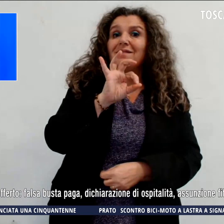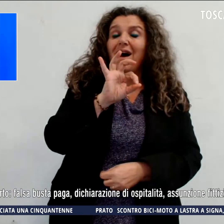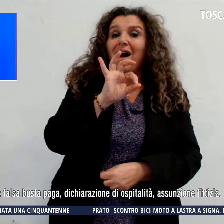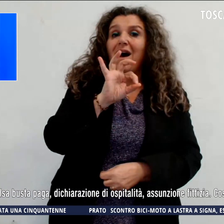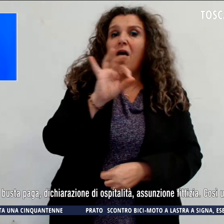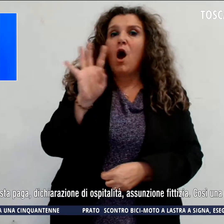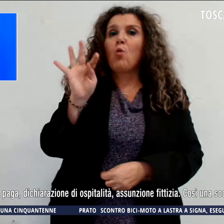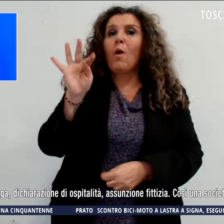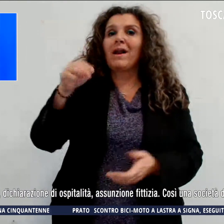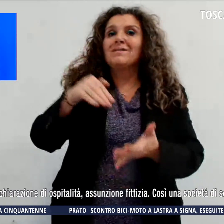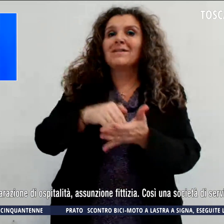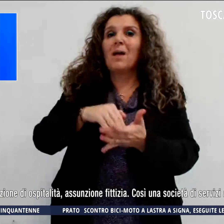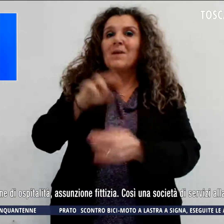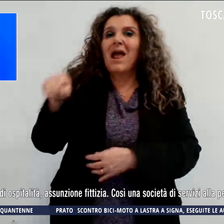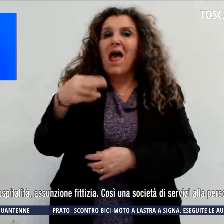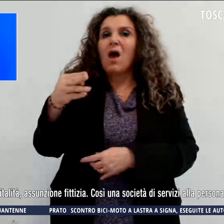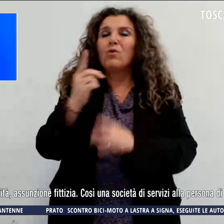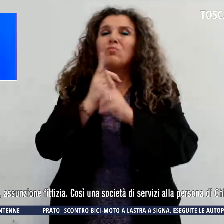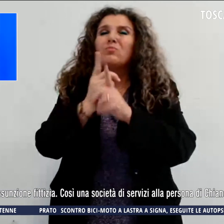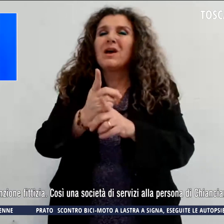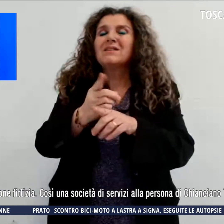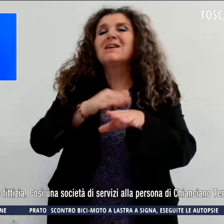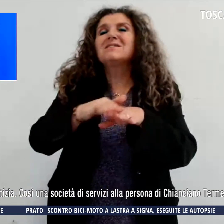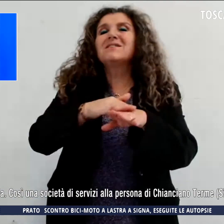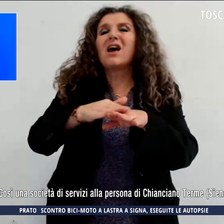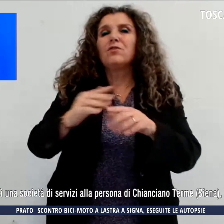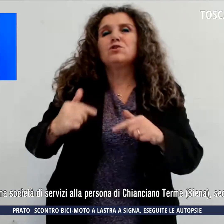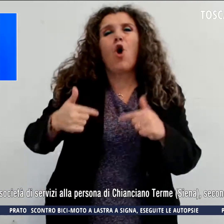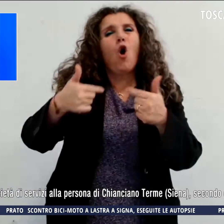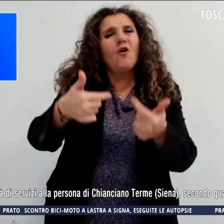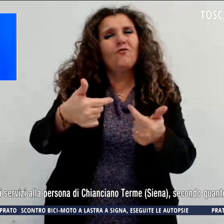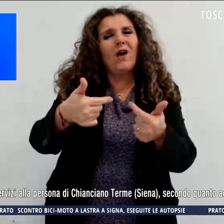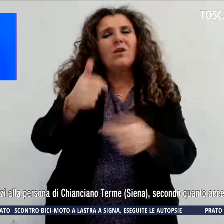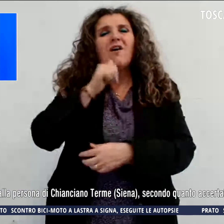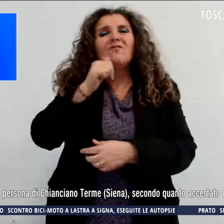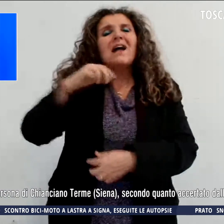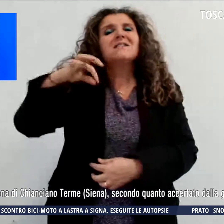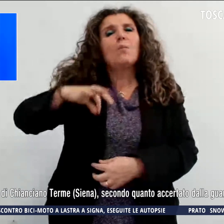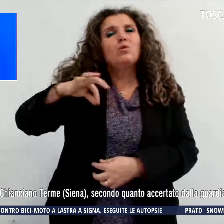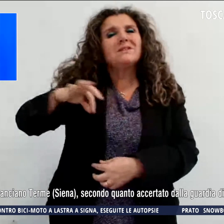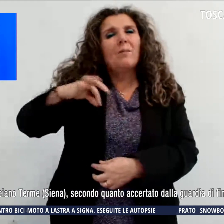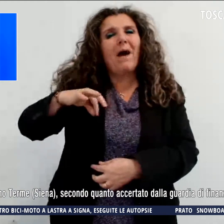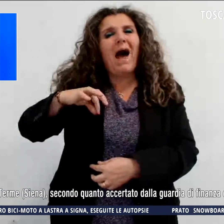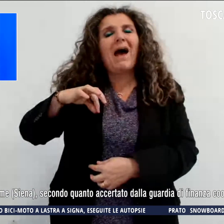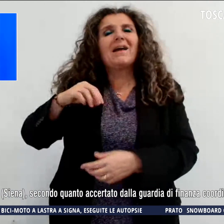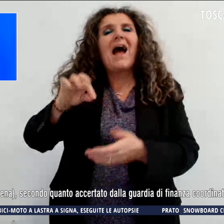seconda del servizio offerto. Falsa busta paga, dichiarazione di ospitalità,